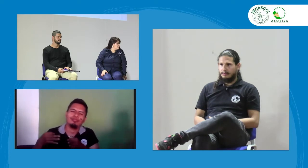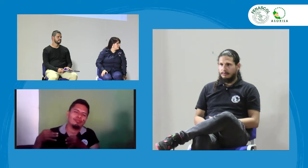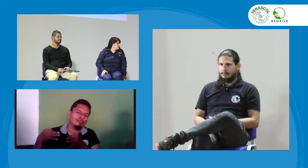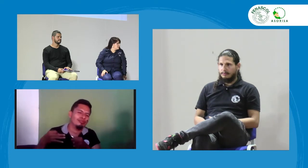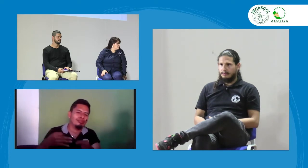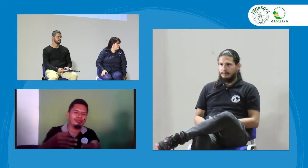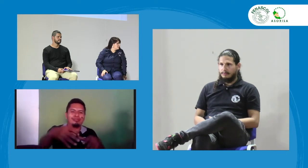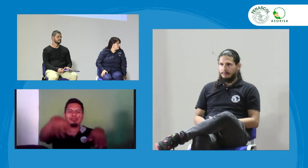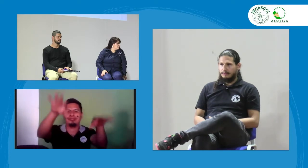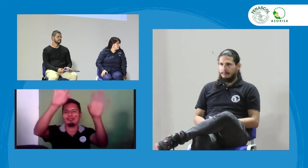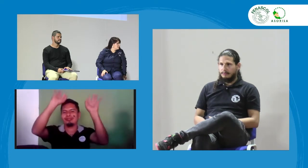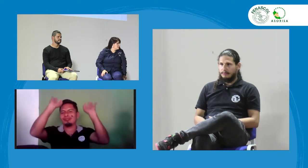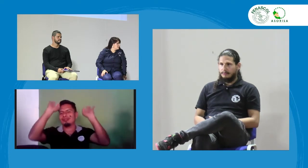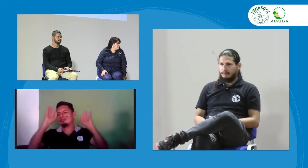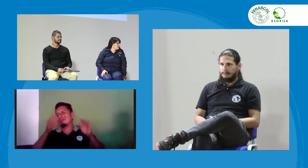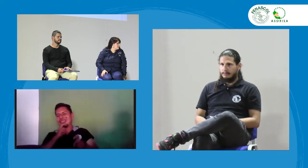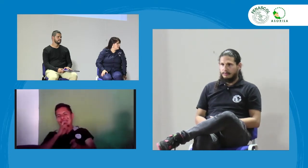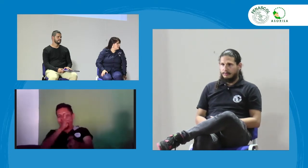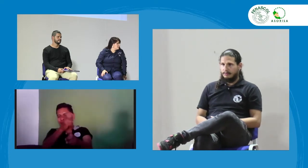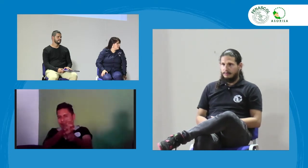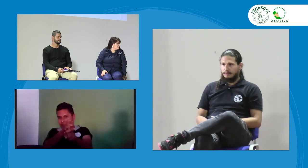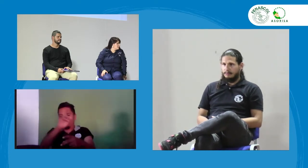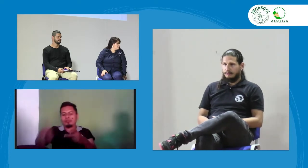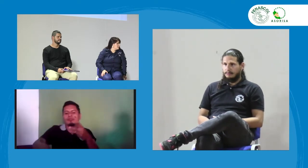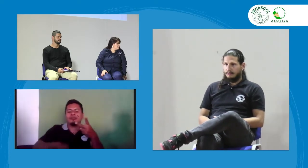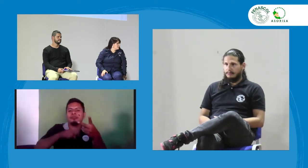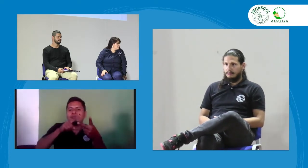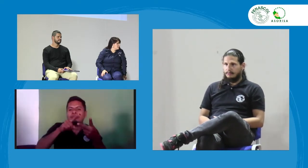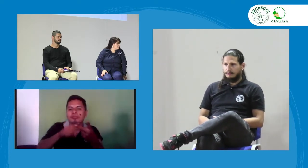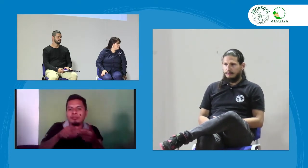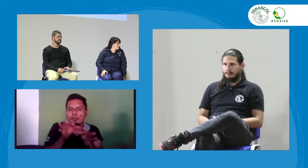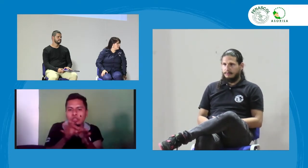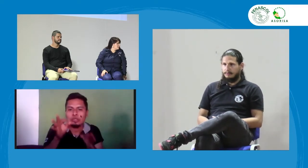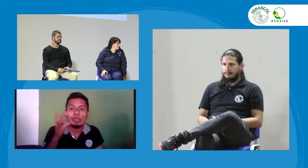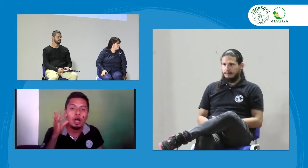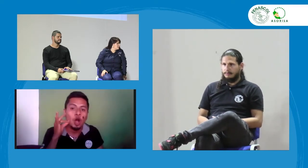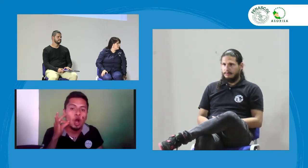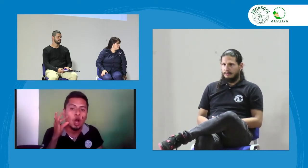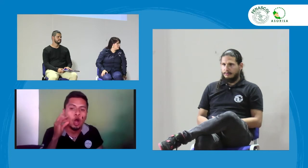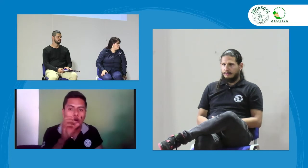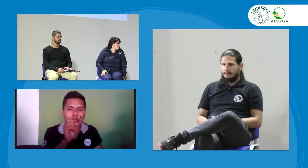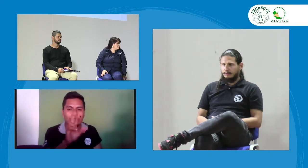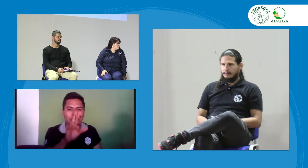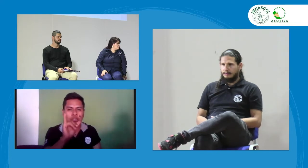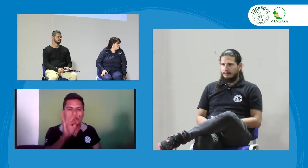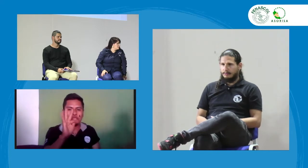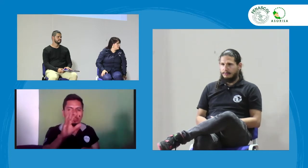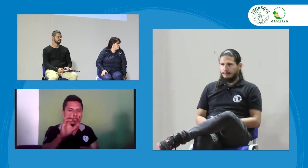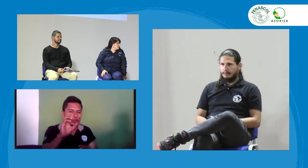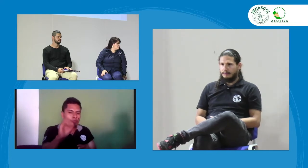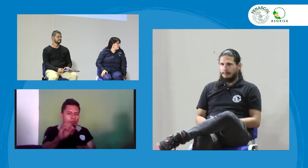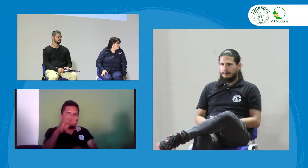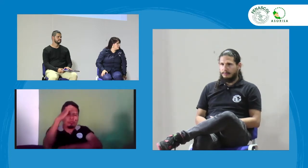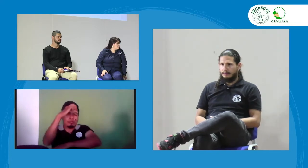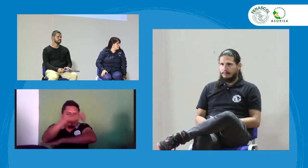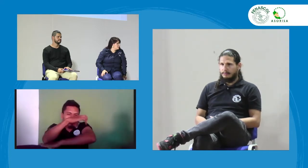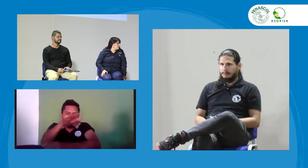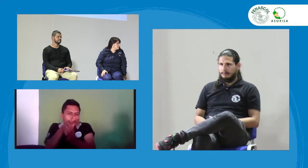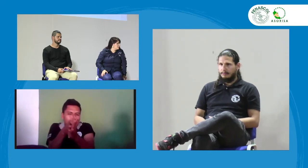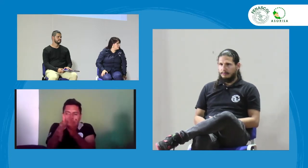Hemos preparado una carpeta con información. Vamos. Y la verdad, no hemos tenido una respuesta. También en Orito,